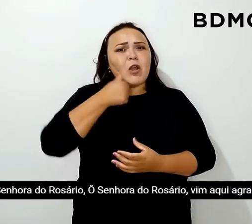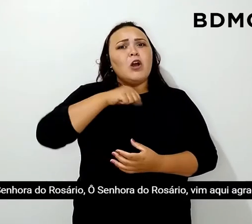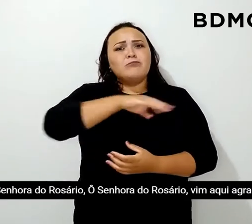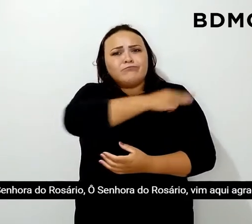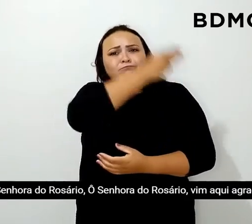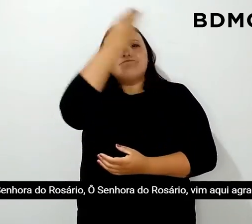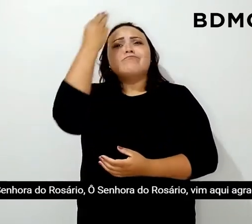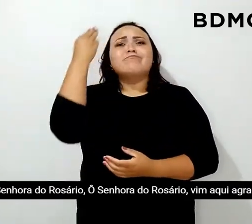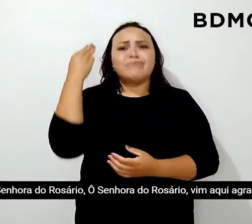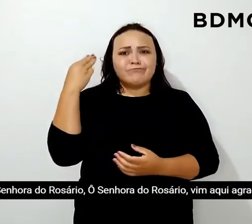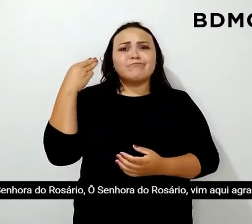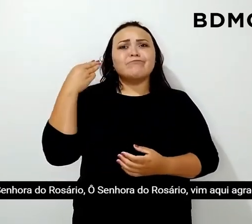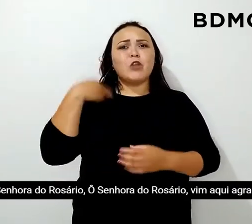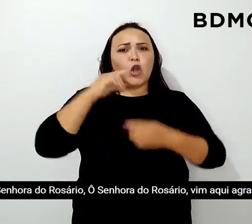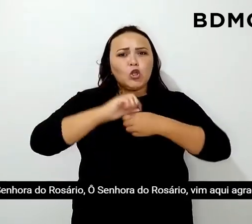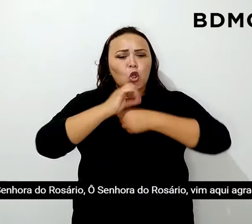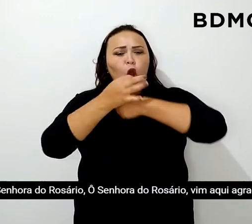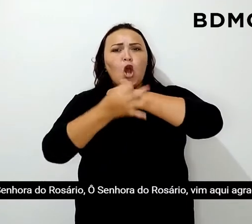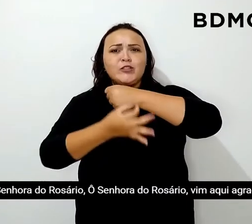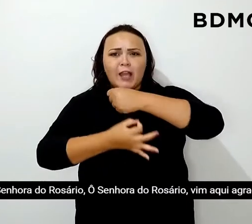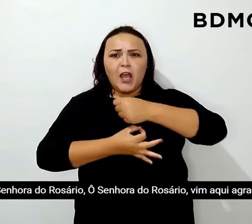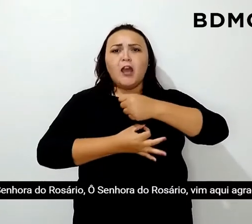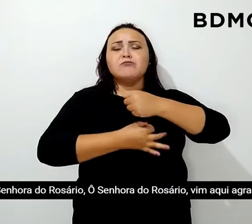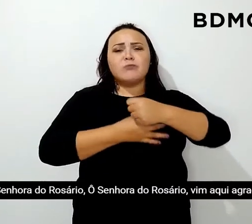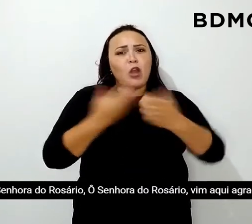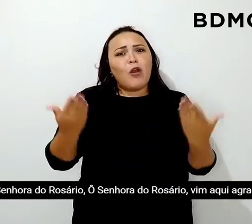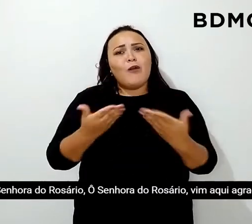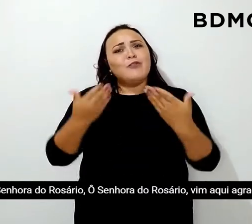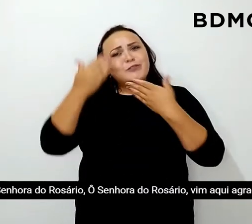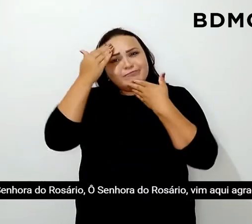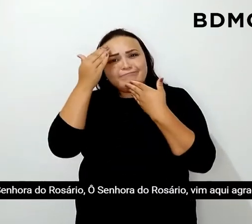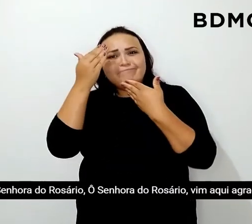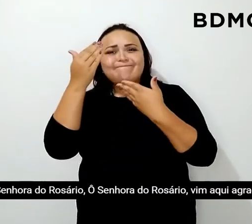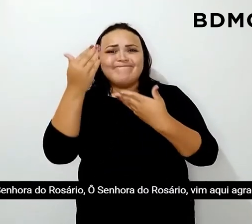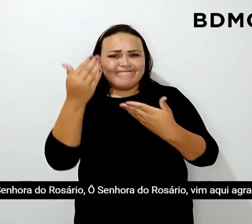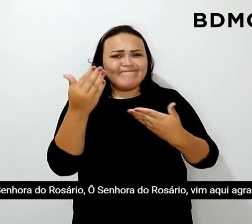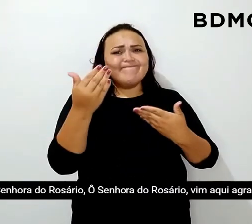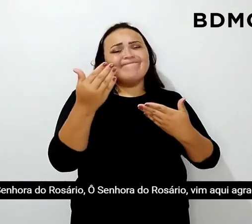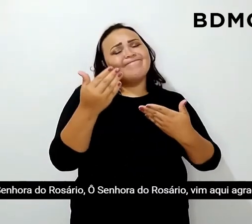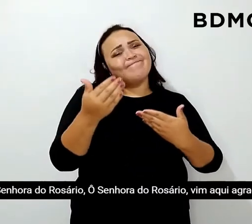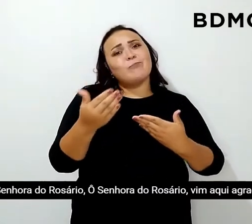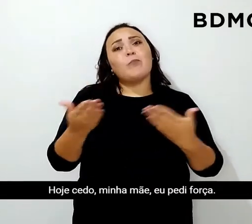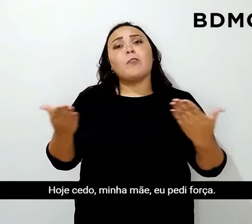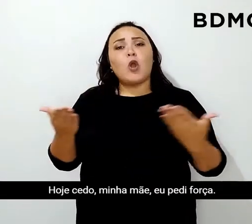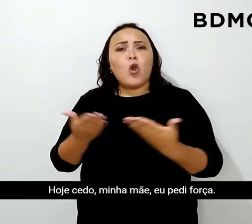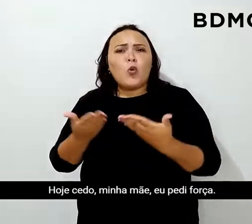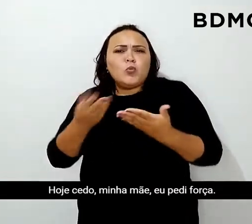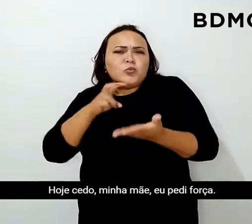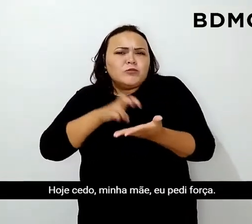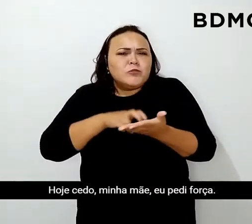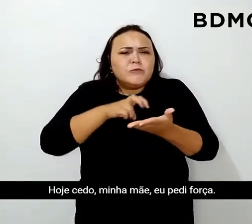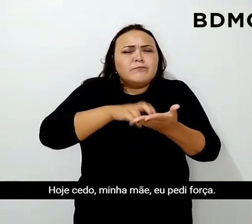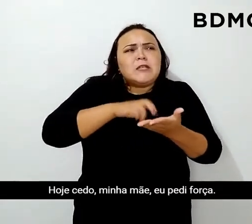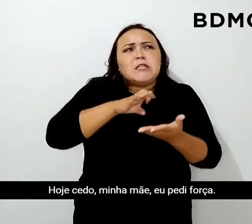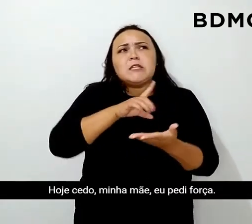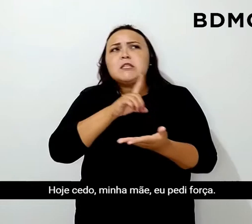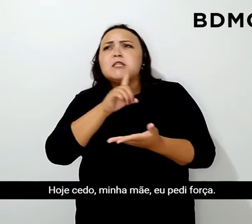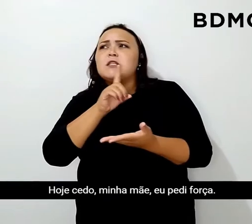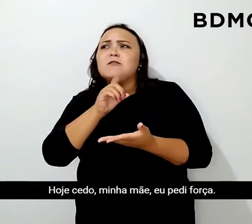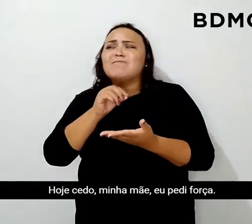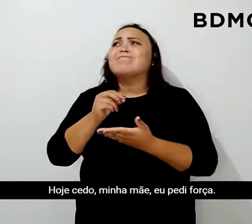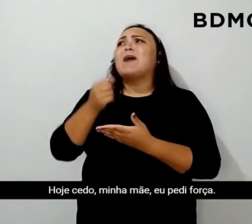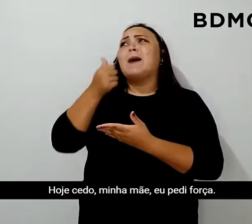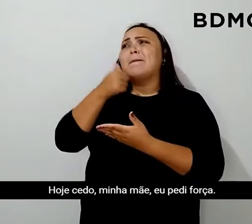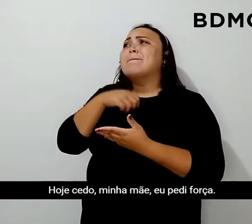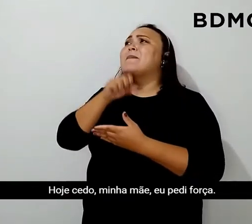Rosário, ô Senhora do Rosário, vim aqui agradecer. Hoje cedo, minha